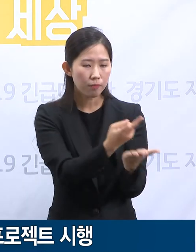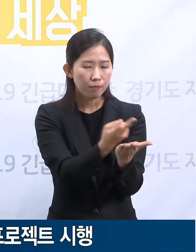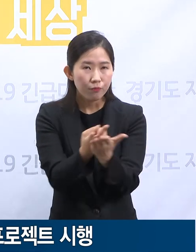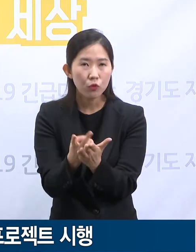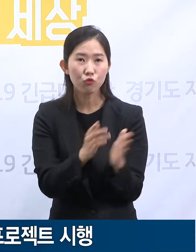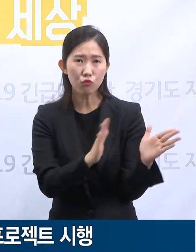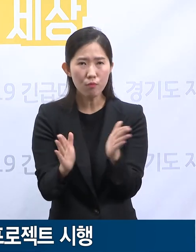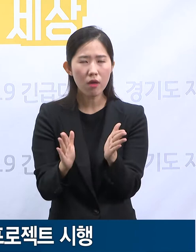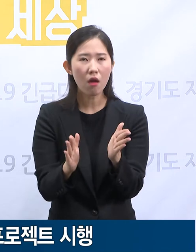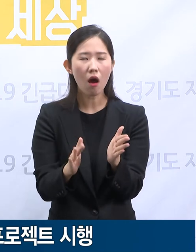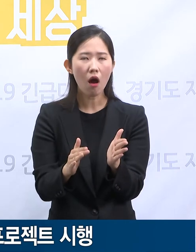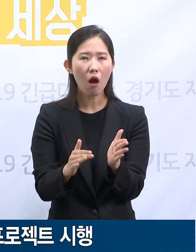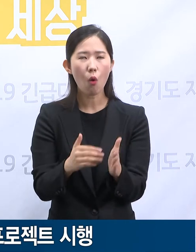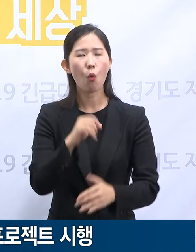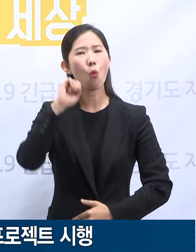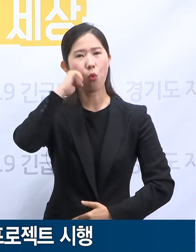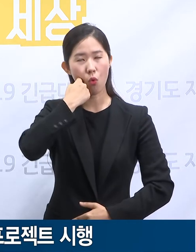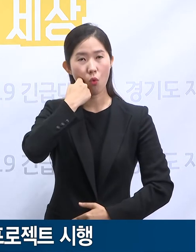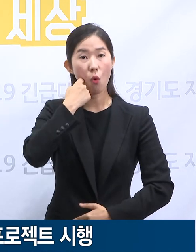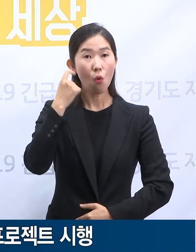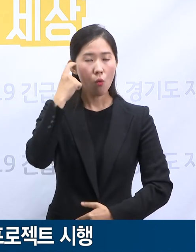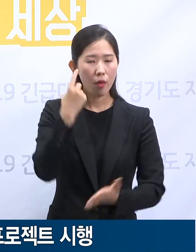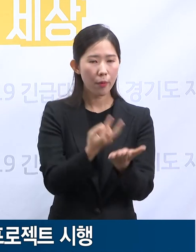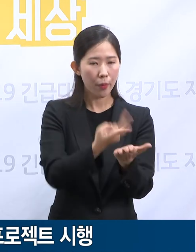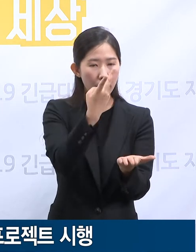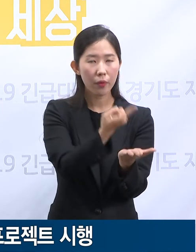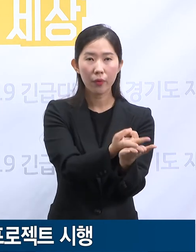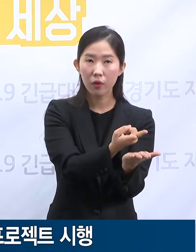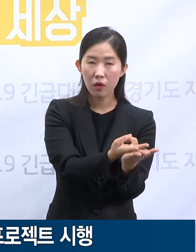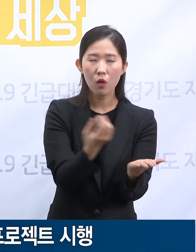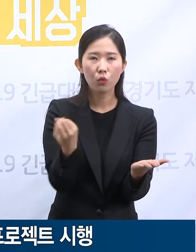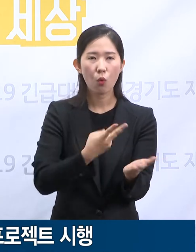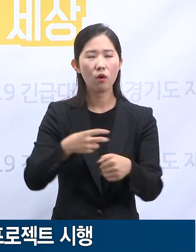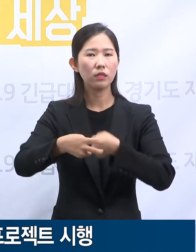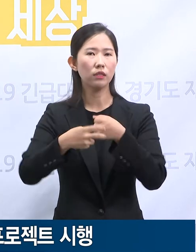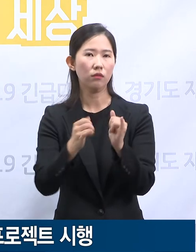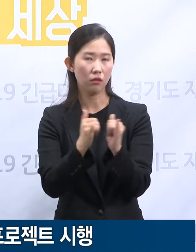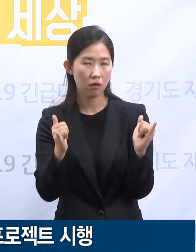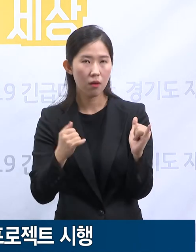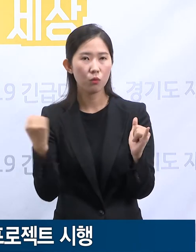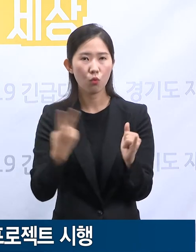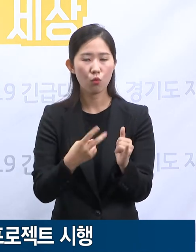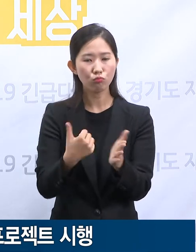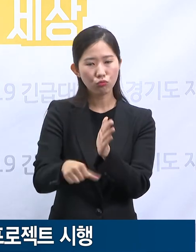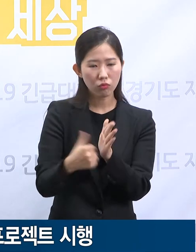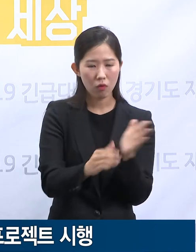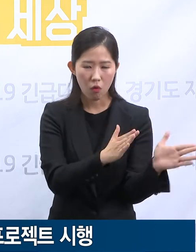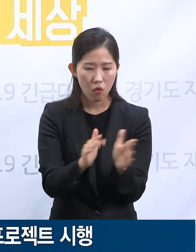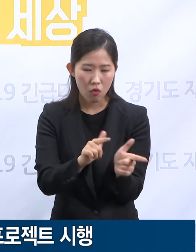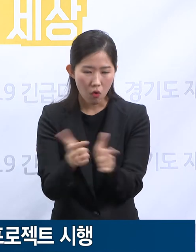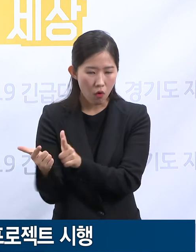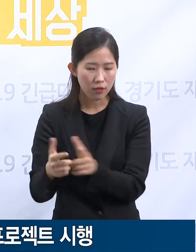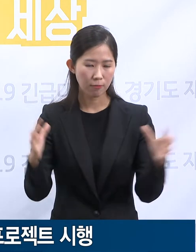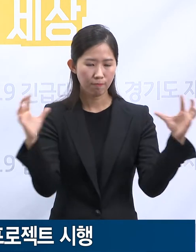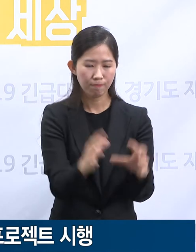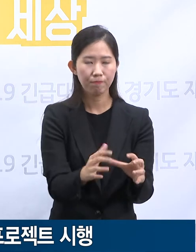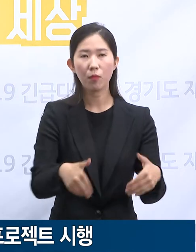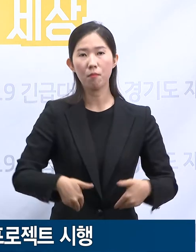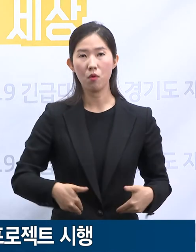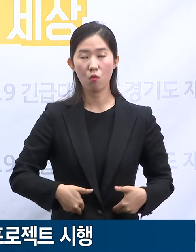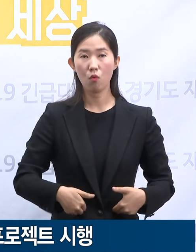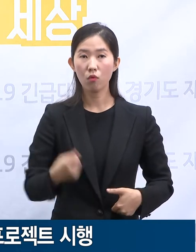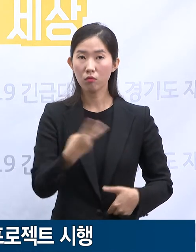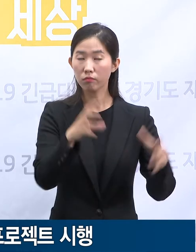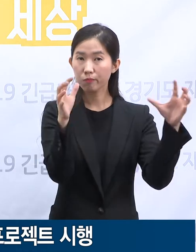병동, 경험있는 의료인, 그리고 의료장비와 방역물품이 한 곳에 모여야 합니다. 더불어 그 공간은